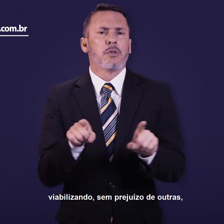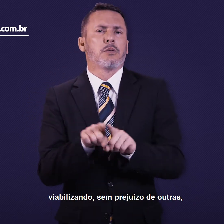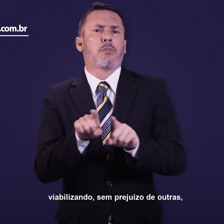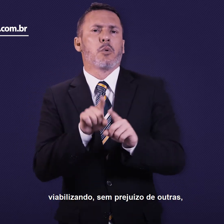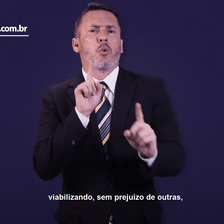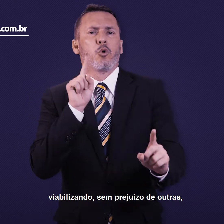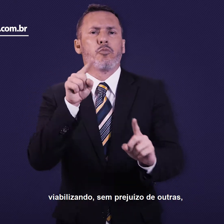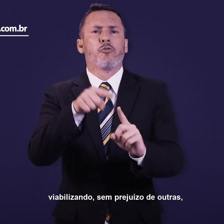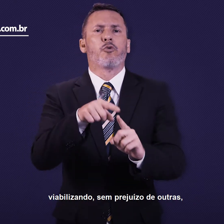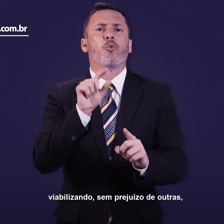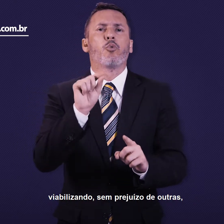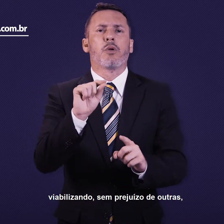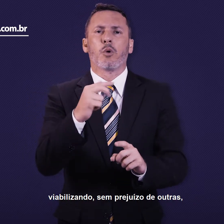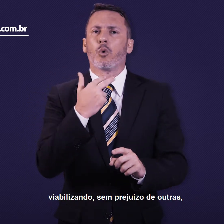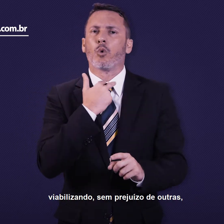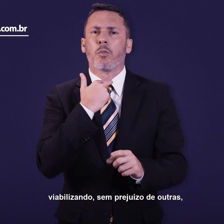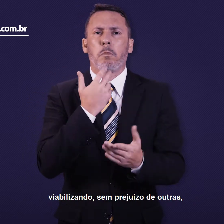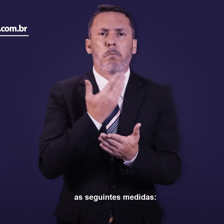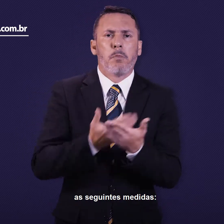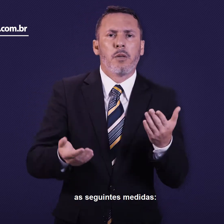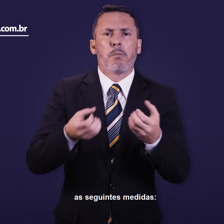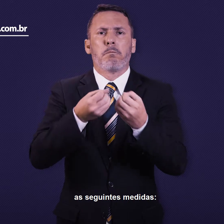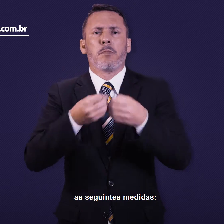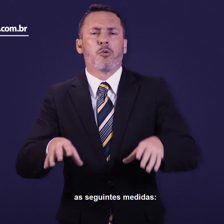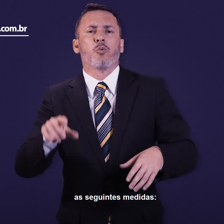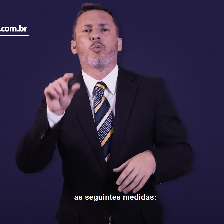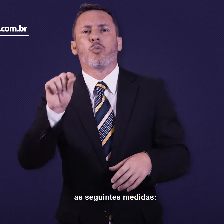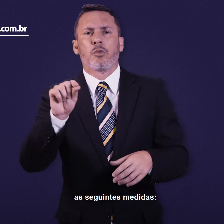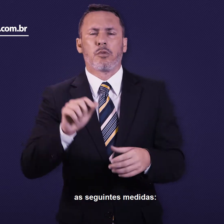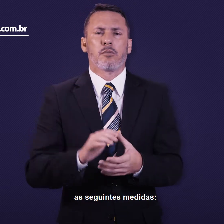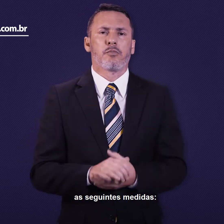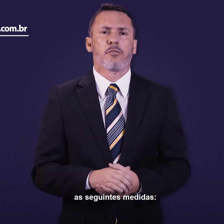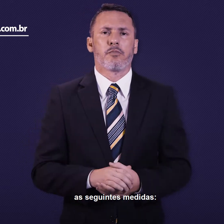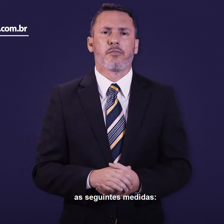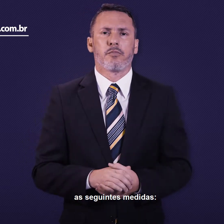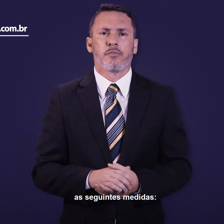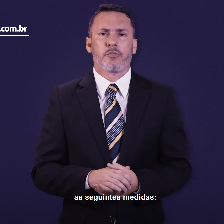viabilizando, sem prejuízo de outras, as seguintes medidas. Dois pontos.